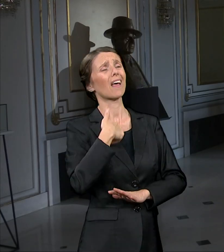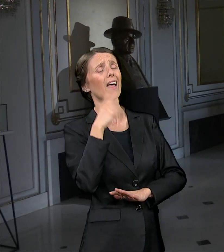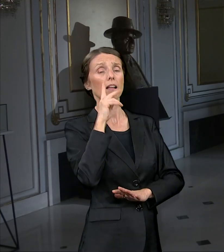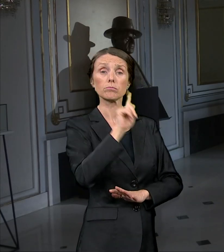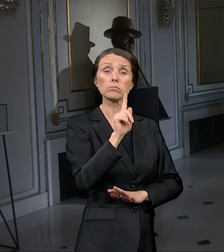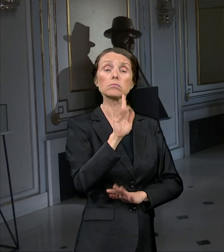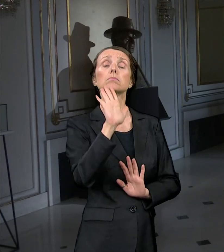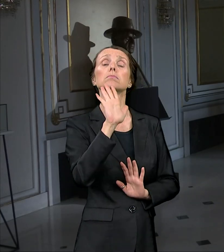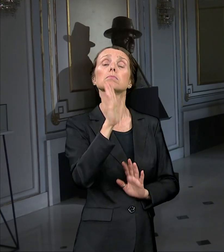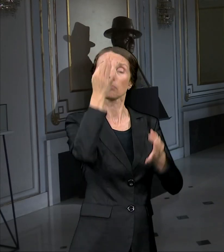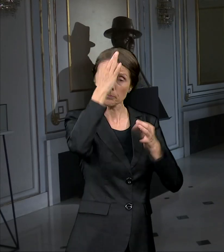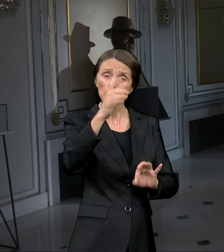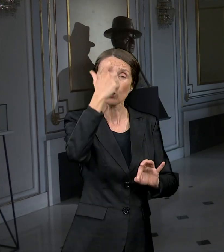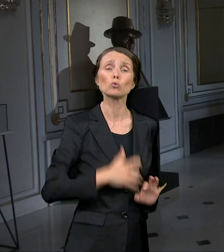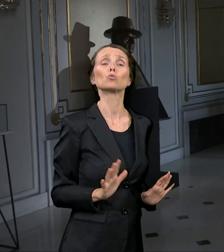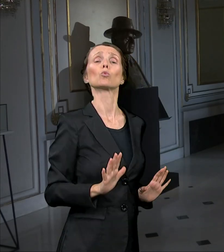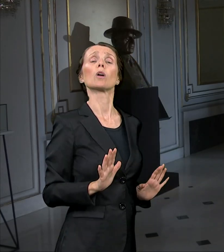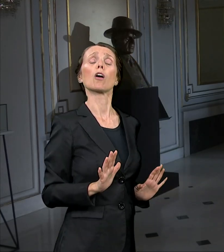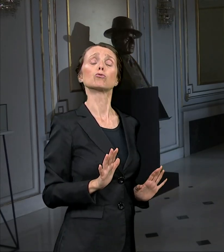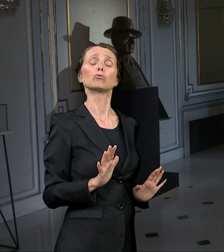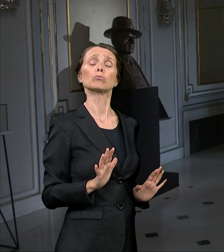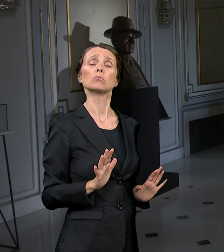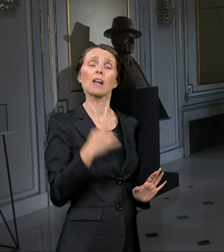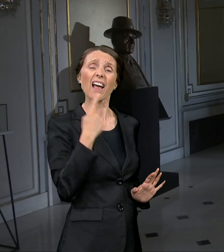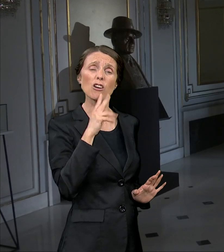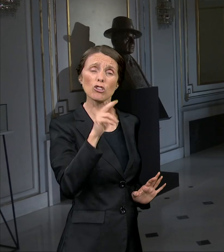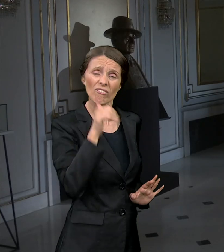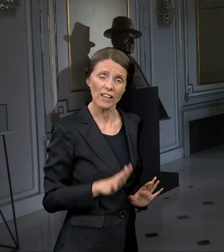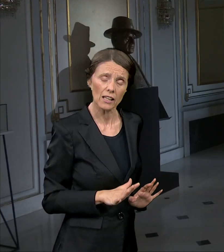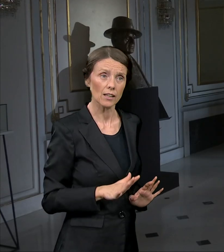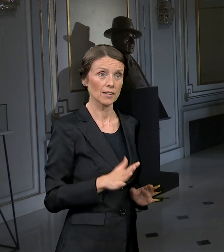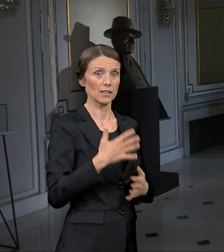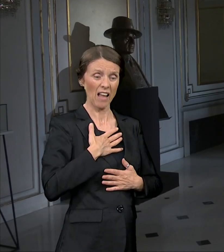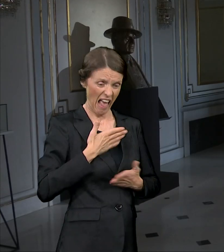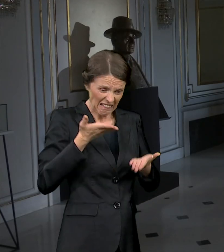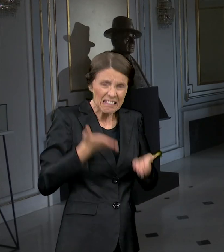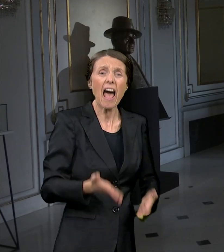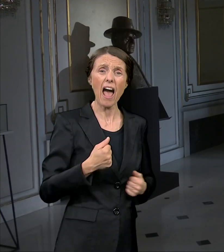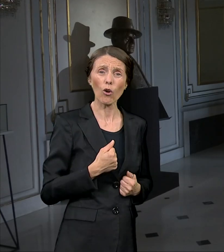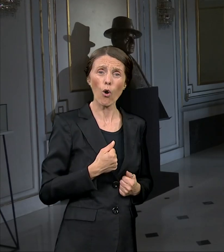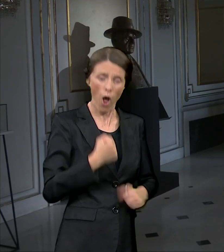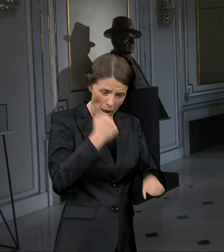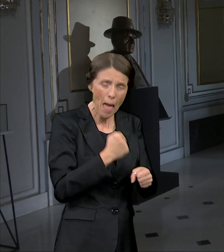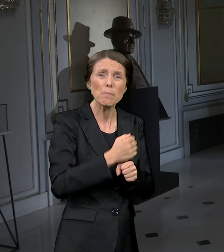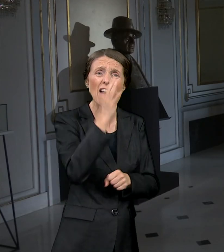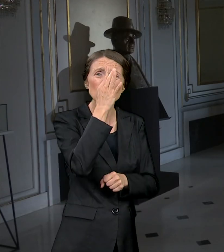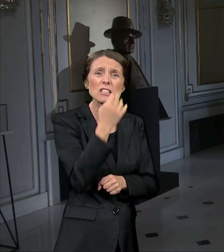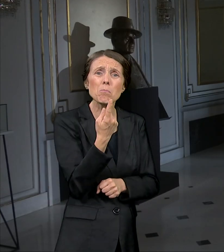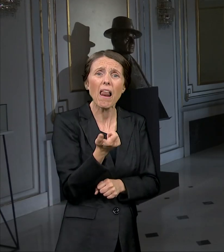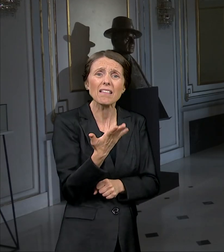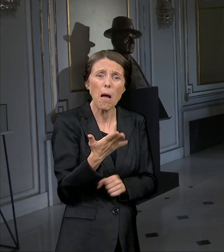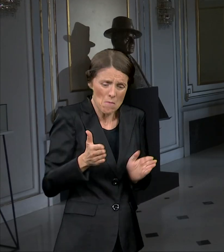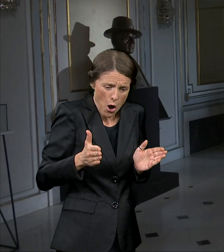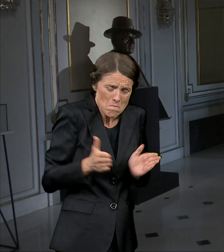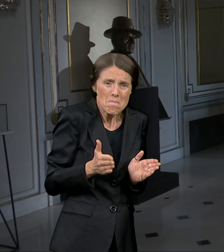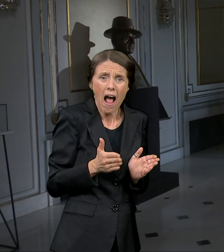kažite mi vi, i meni da napravite broj manje, da se ja mučim posle toliki